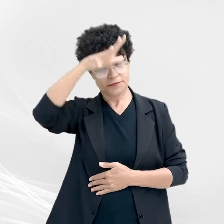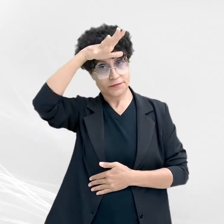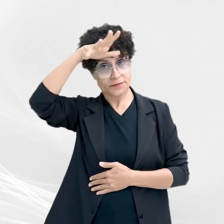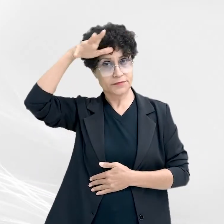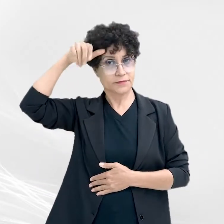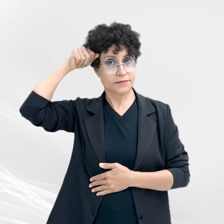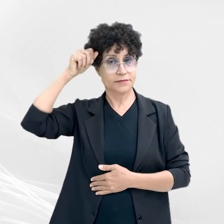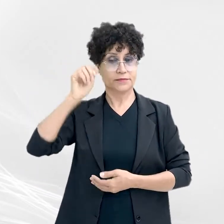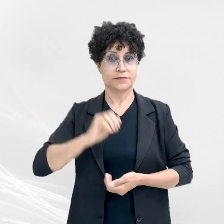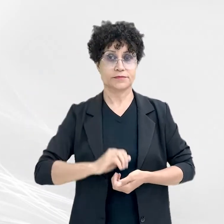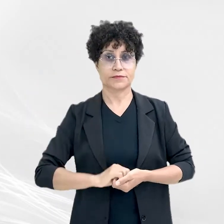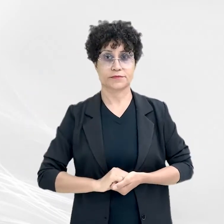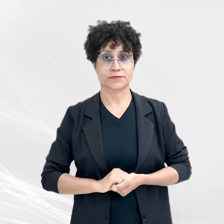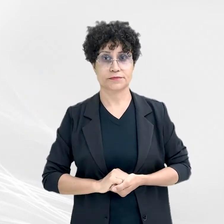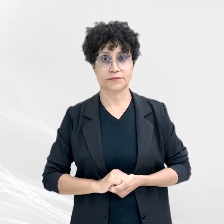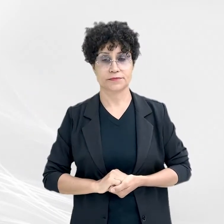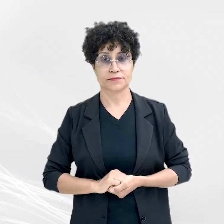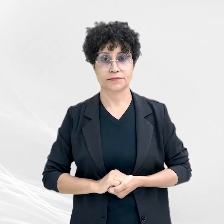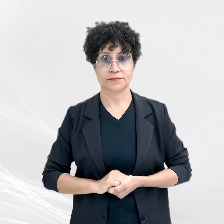Ministério Público do Estado de Mato Grosso. produzido pelo Público Mato Grosso.